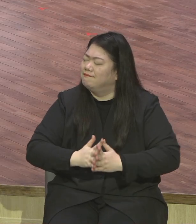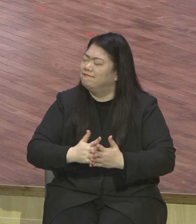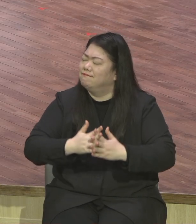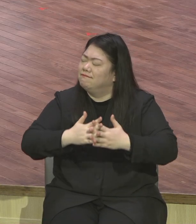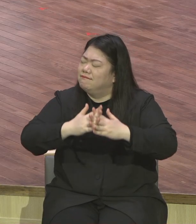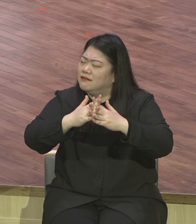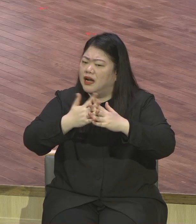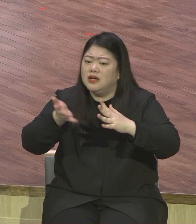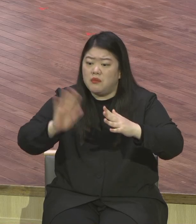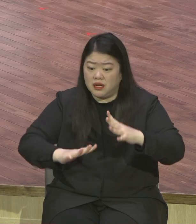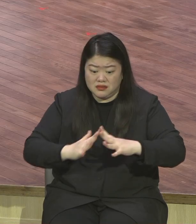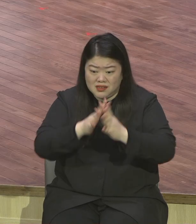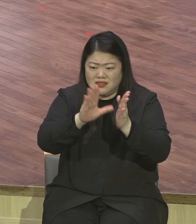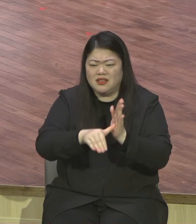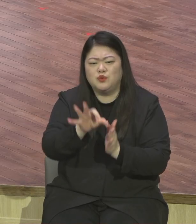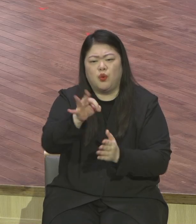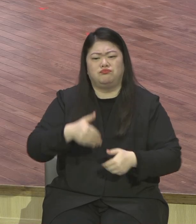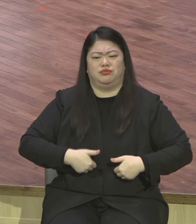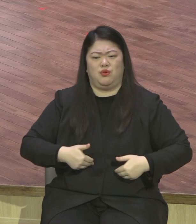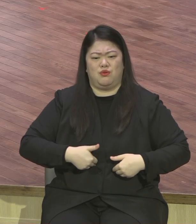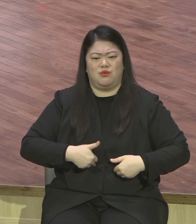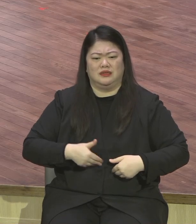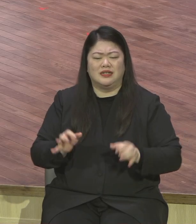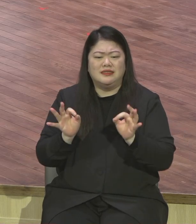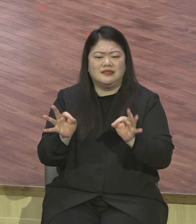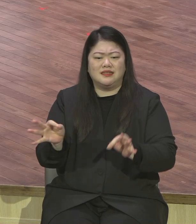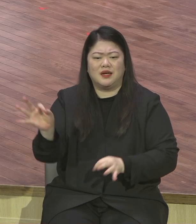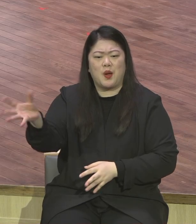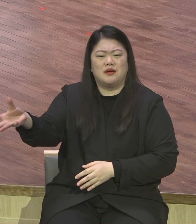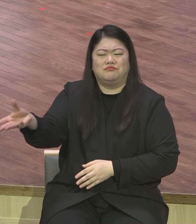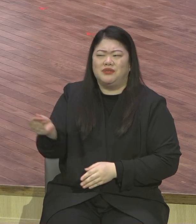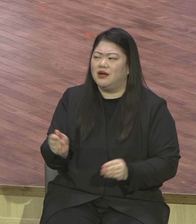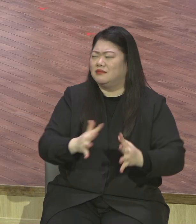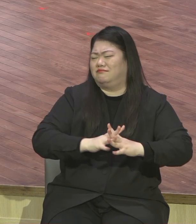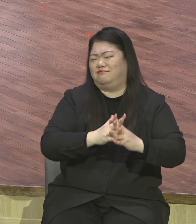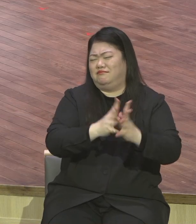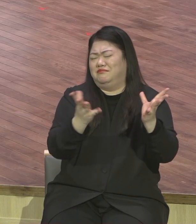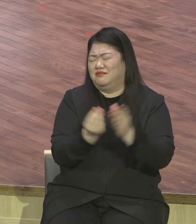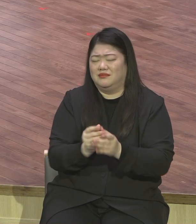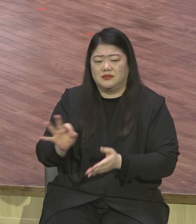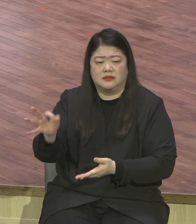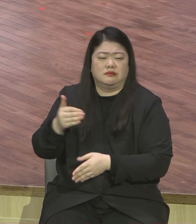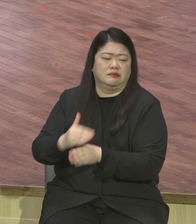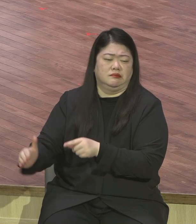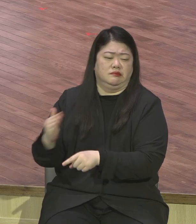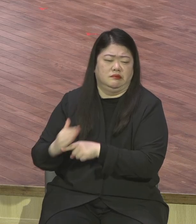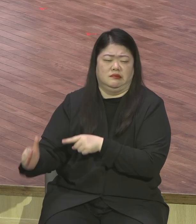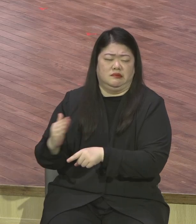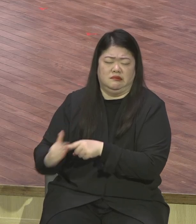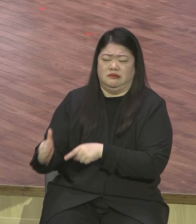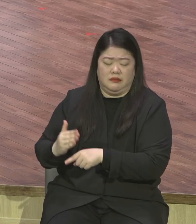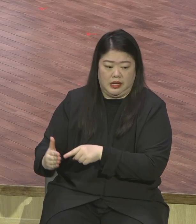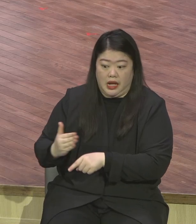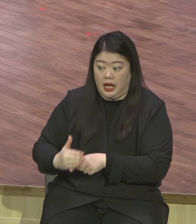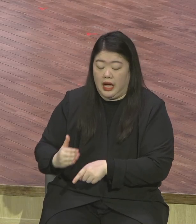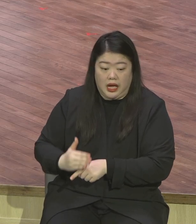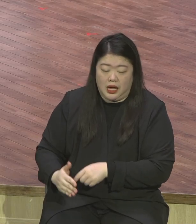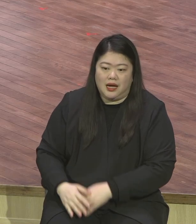목사로서요 뭐 설교하면서 이런 말 이런 목회하면서 이런 들으면요 믿음 약한 사람은요 시험 들기가 금방 강기